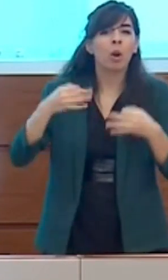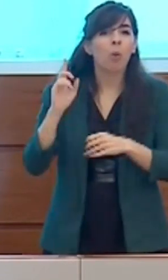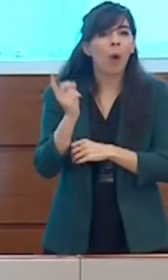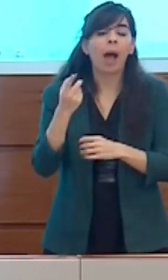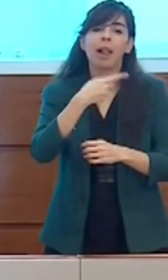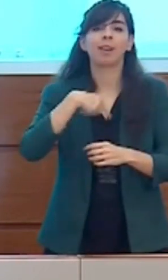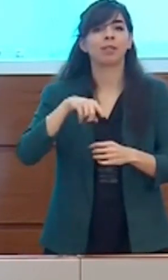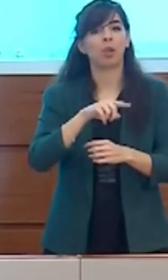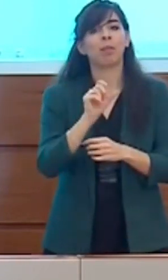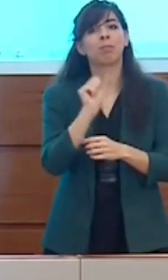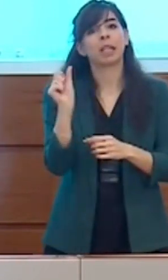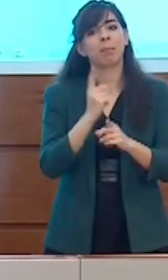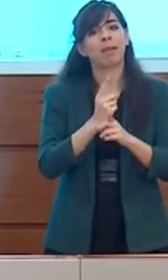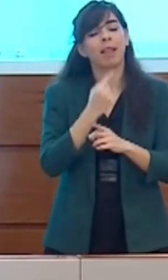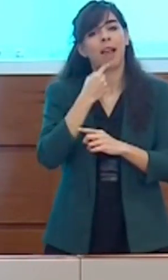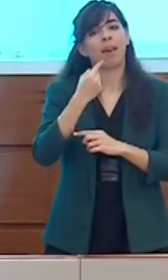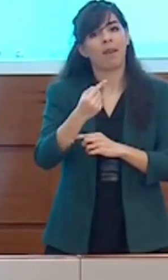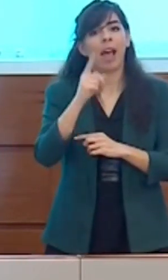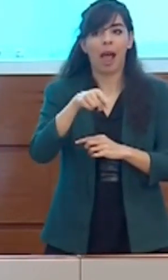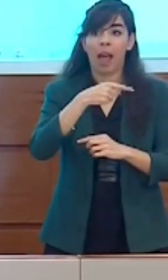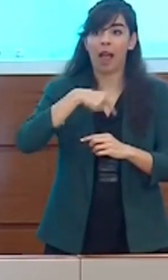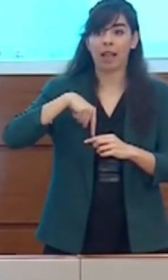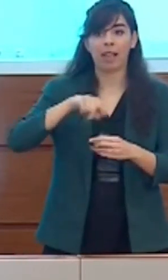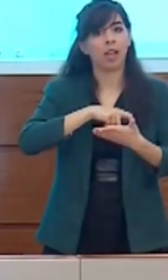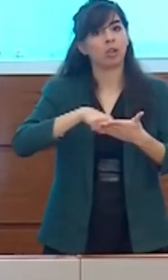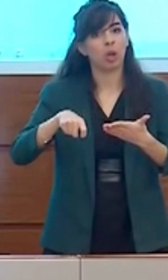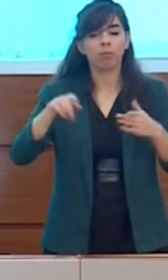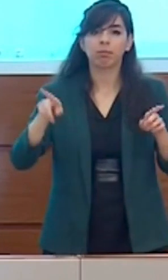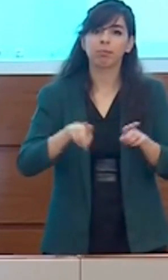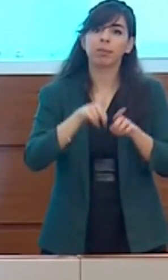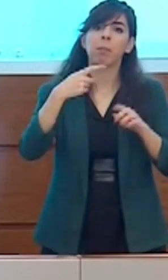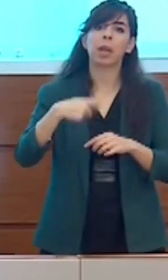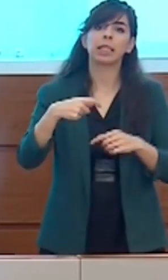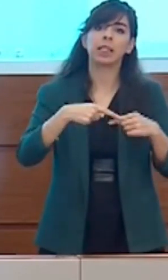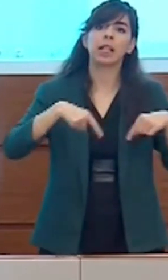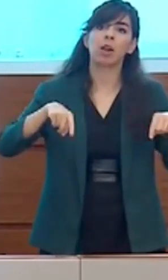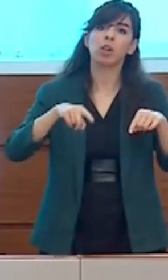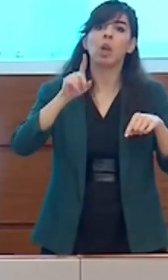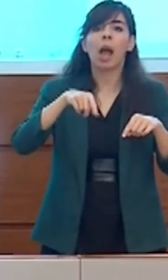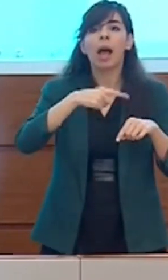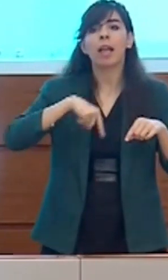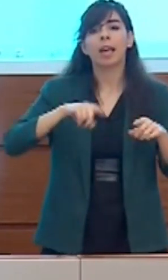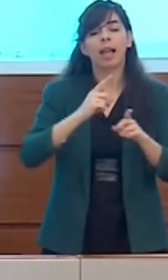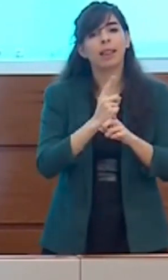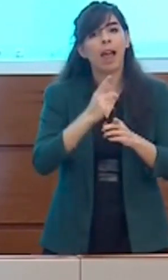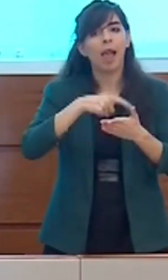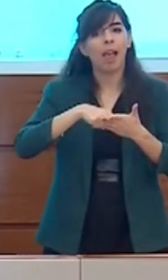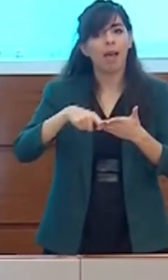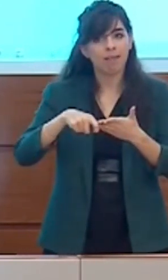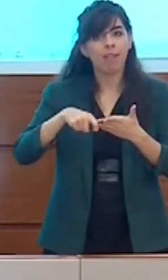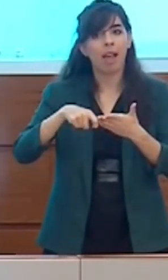sottolineare anche noi, come il Presidente del Consiglio e tutti i Ministri